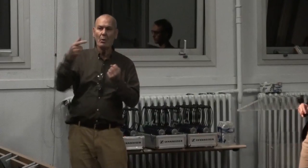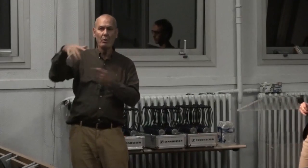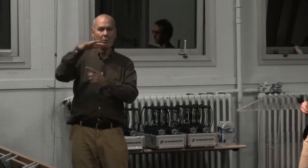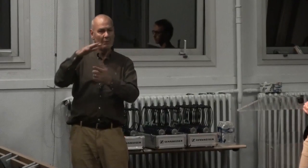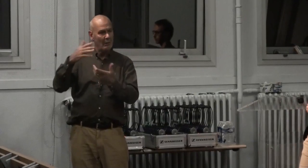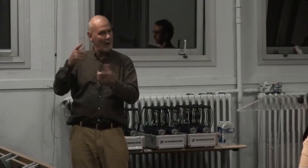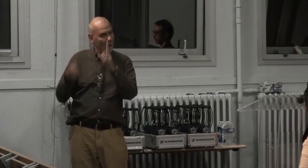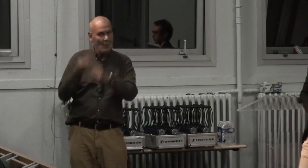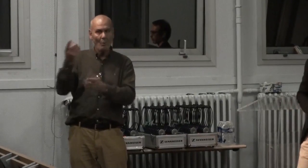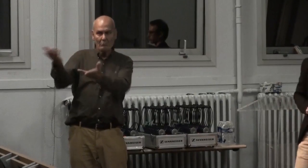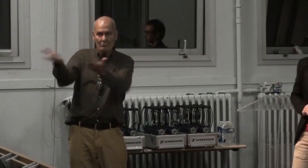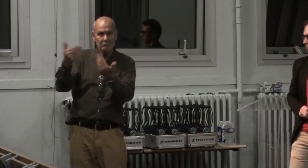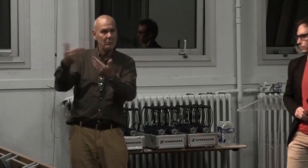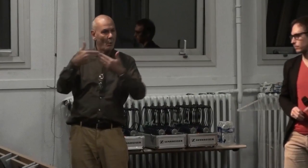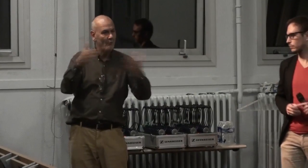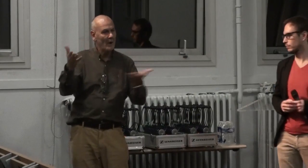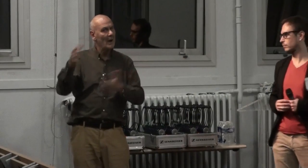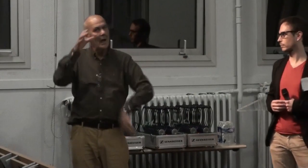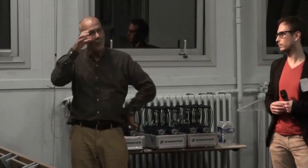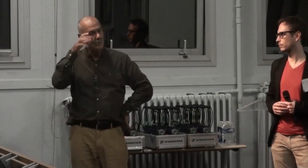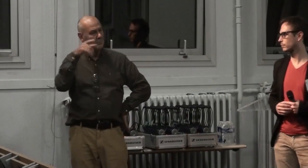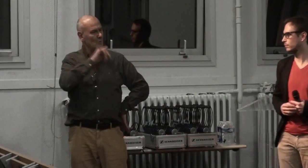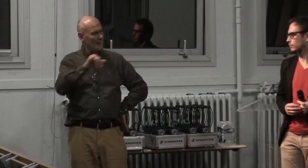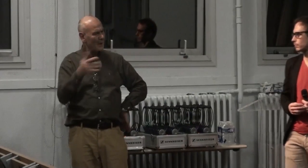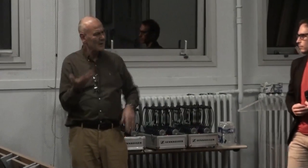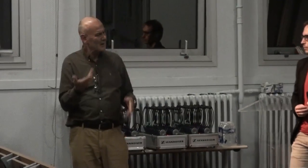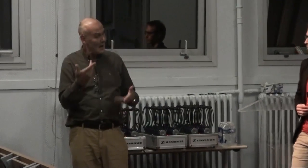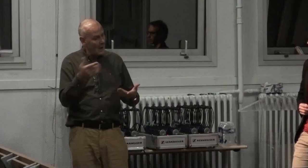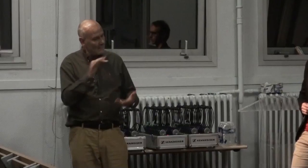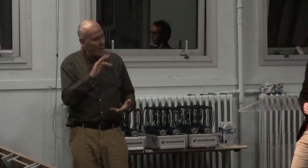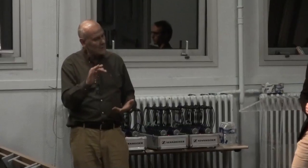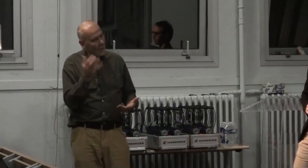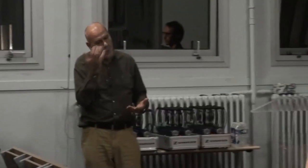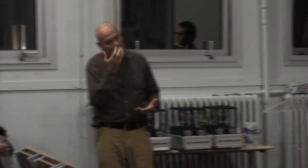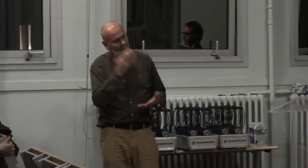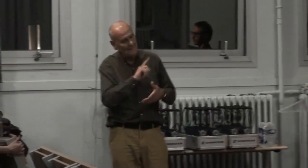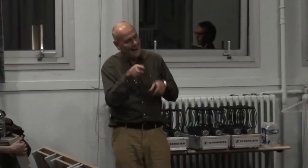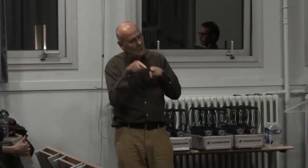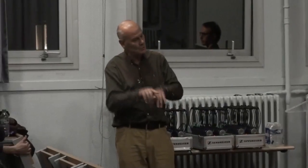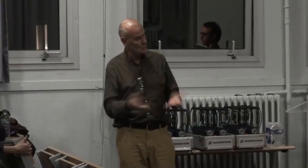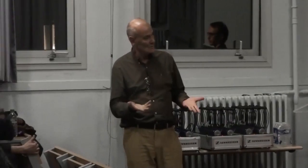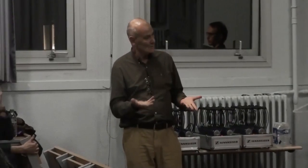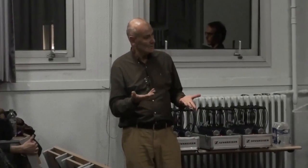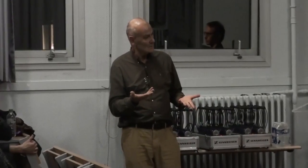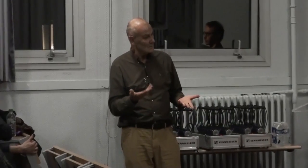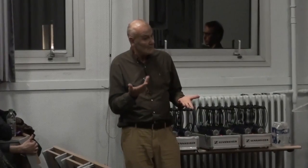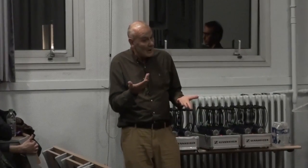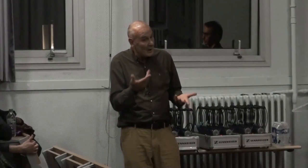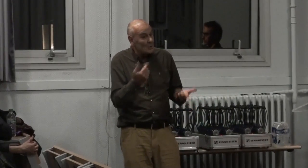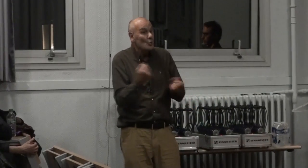à partir de l'implant il y a toujours une publicité faite autour de l'implant et tout ce qui ne marche pas n'est pas dit et je